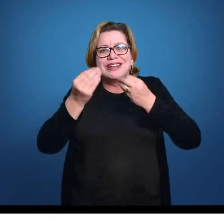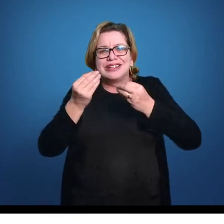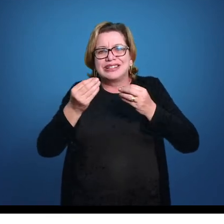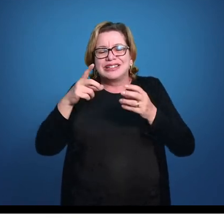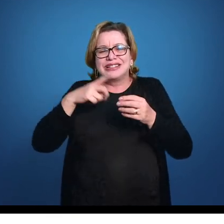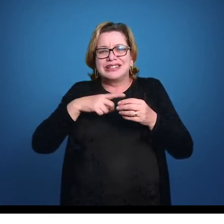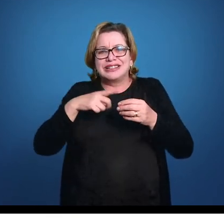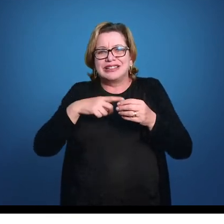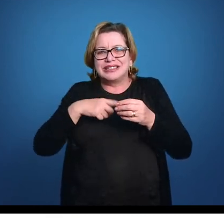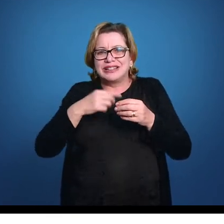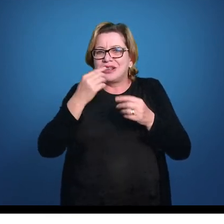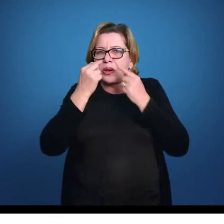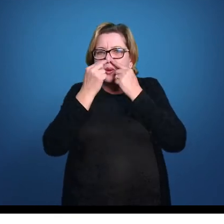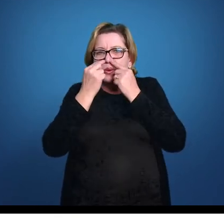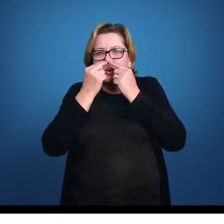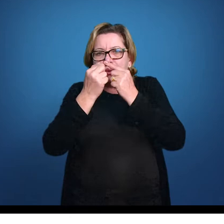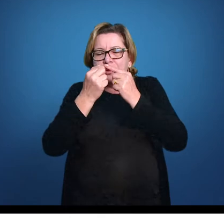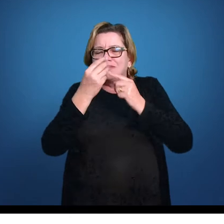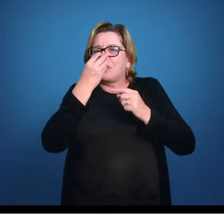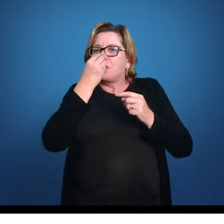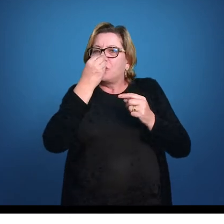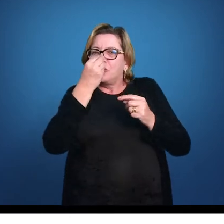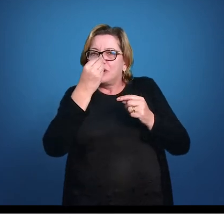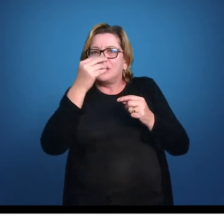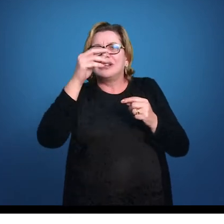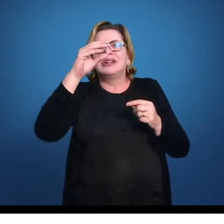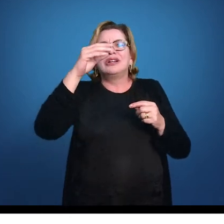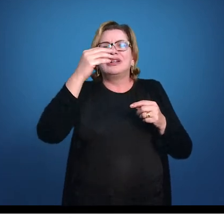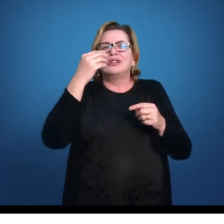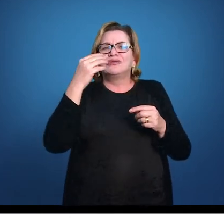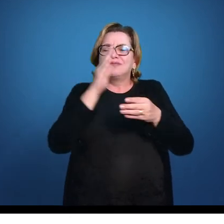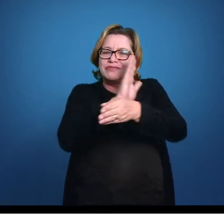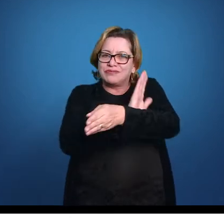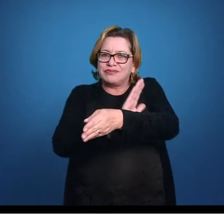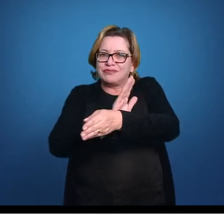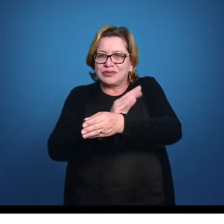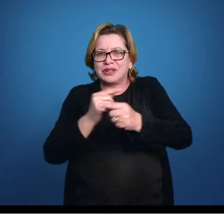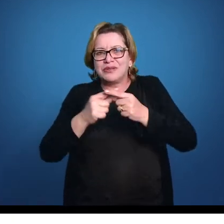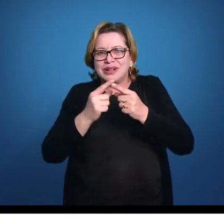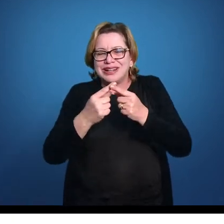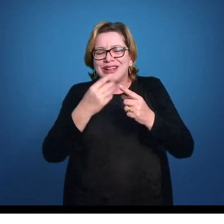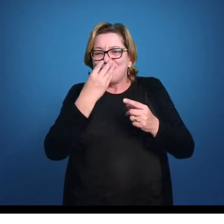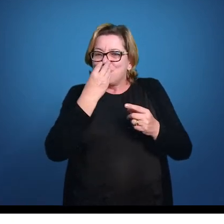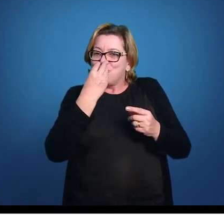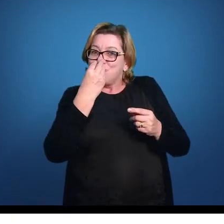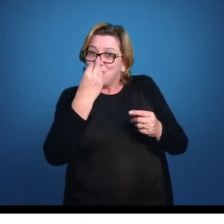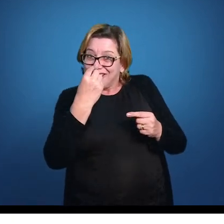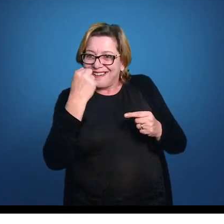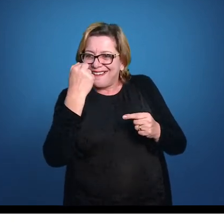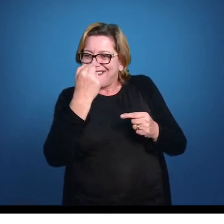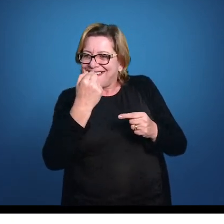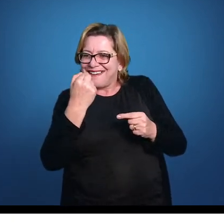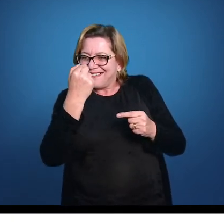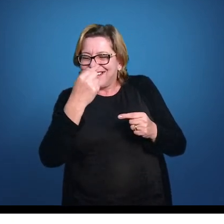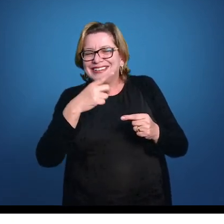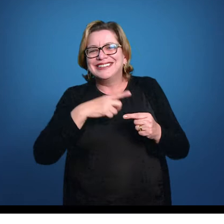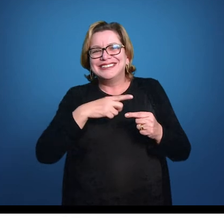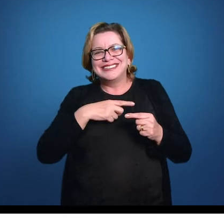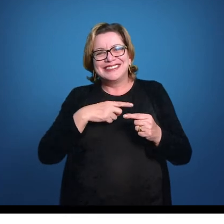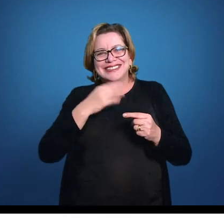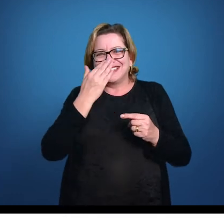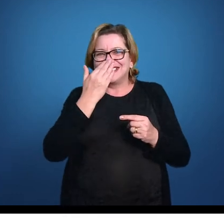concentrado no focinho do tubarão, no rostrum do tubarão, justamente porque ele é focinhudinho, ele tem aquela estrutura na frente